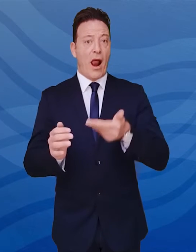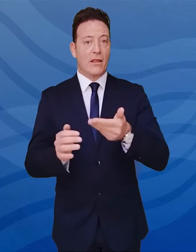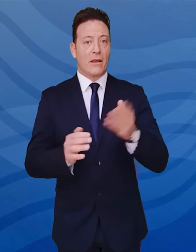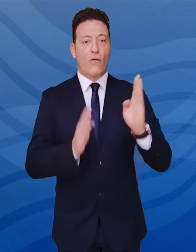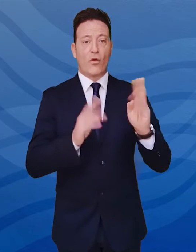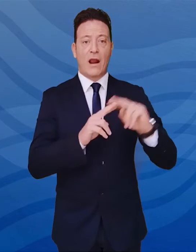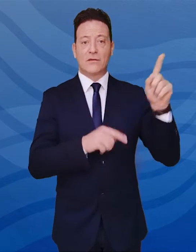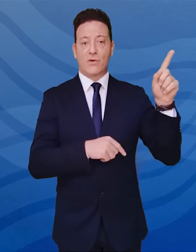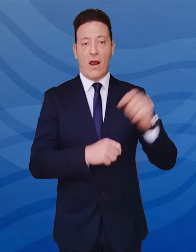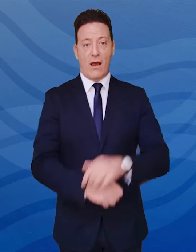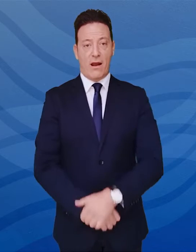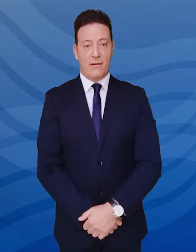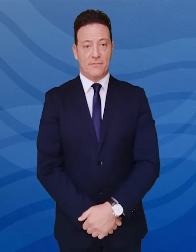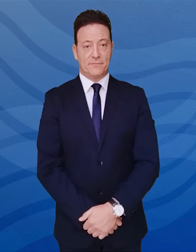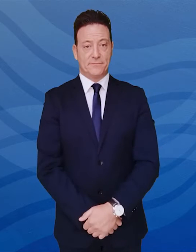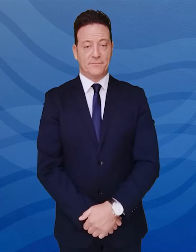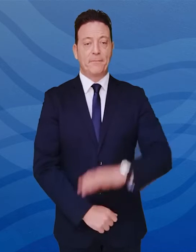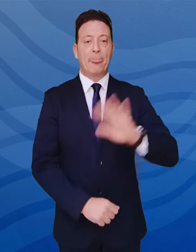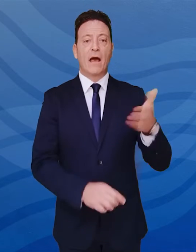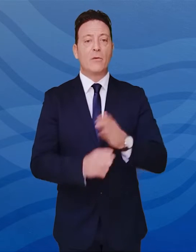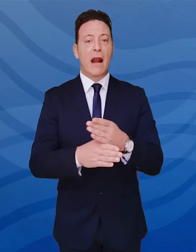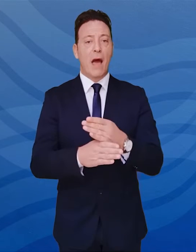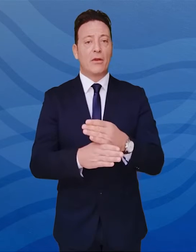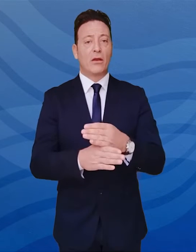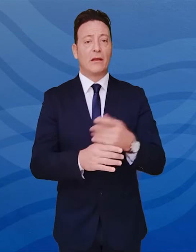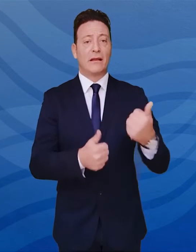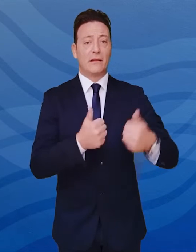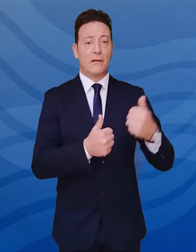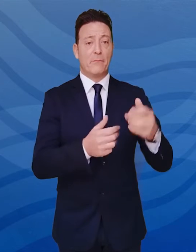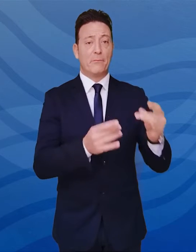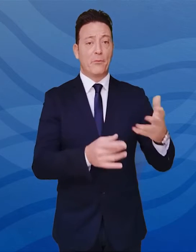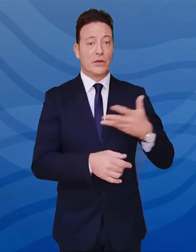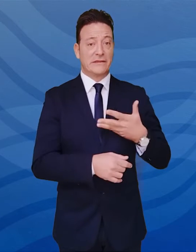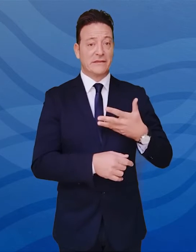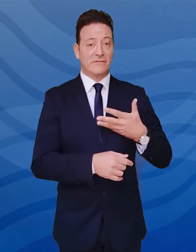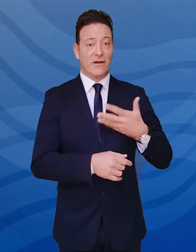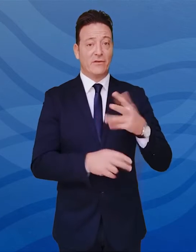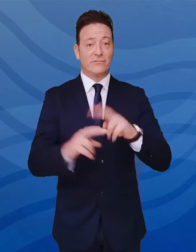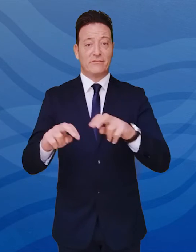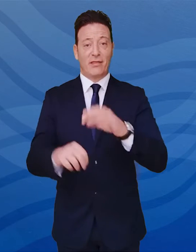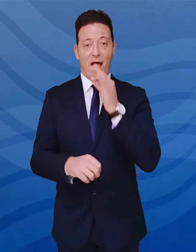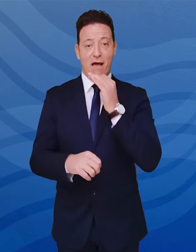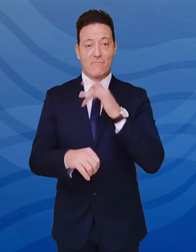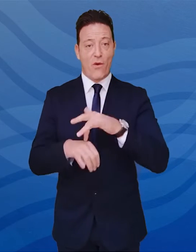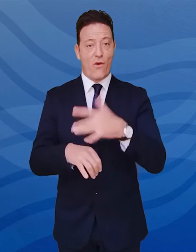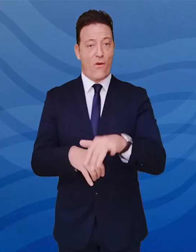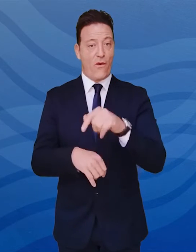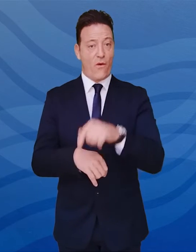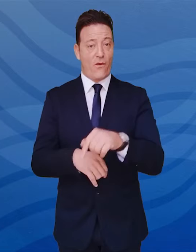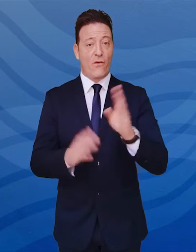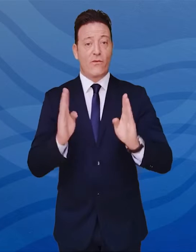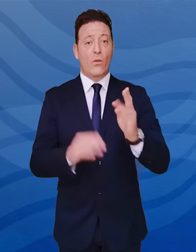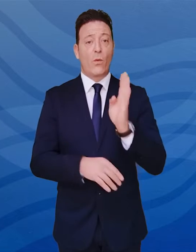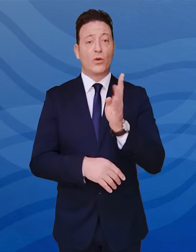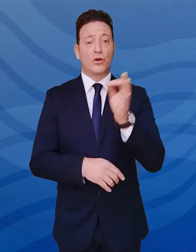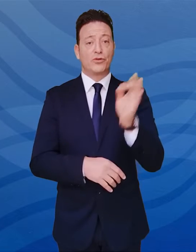Altro parametro è la proporzione dei test positivi sul numero totale dei test effettuati, che oggi si attesta al